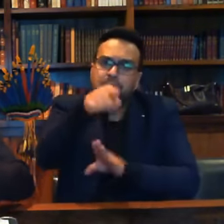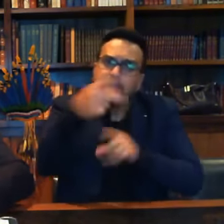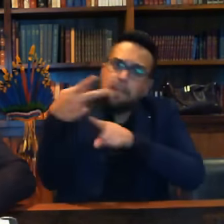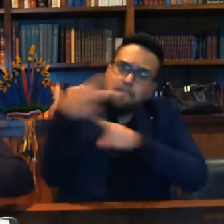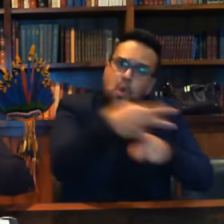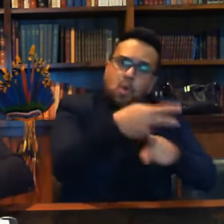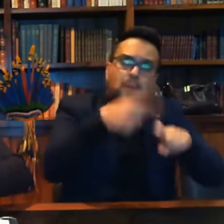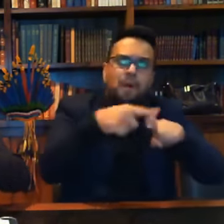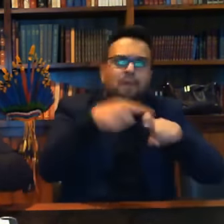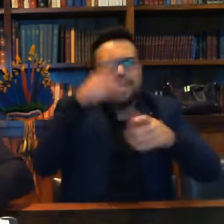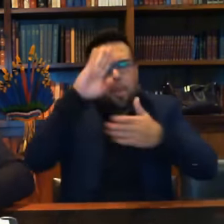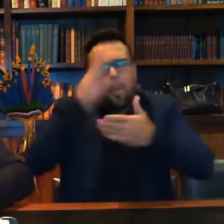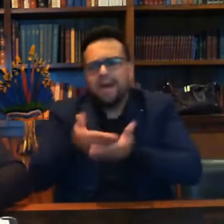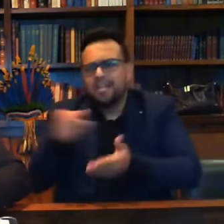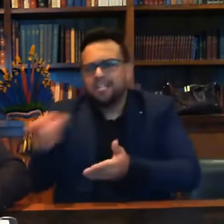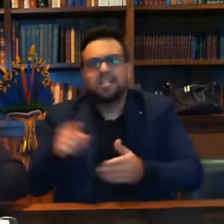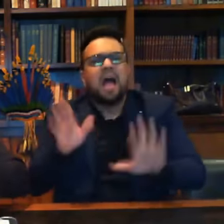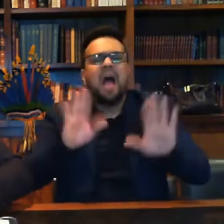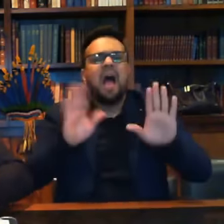Não acredite nisso daqui.